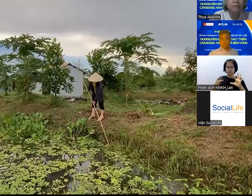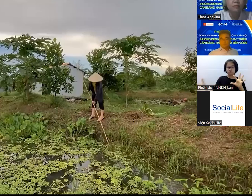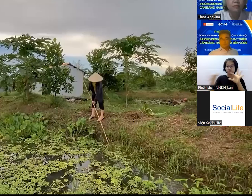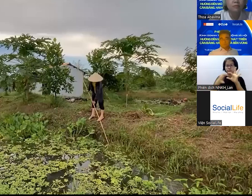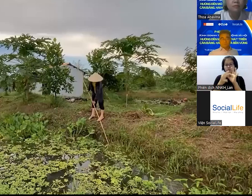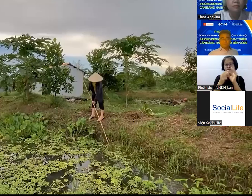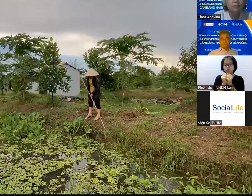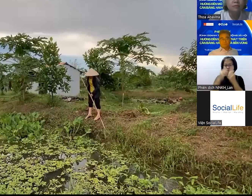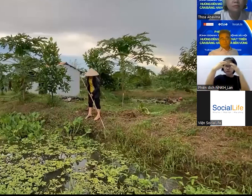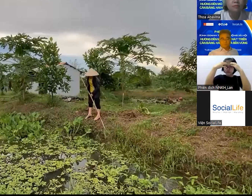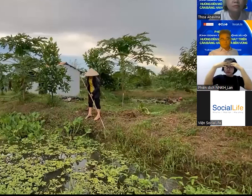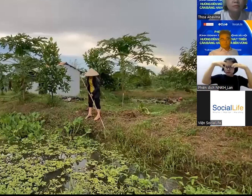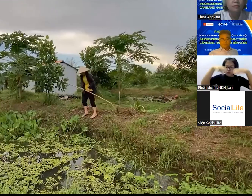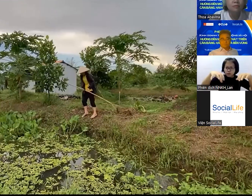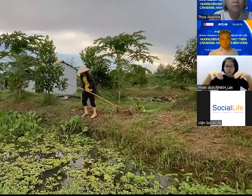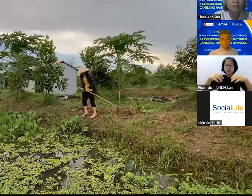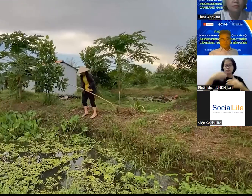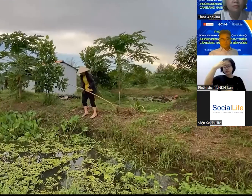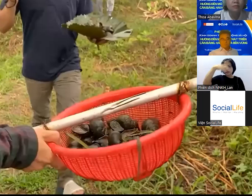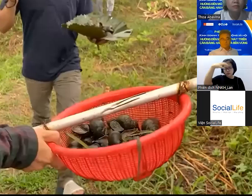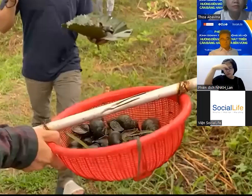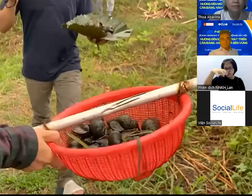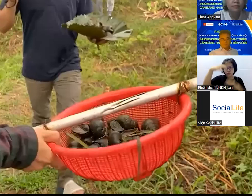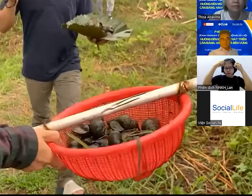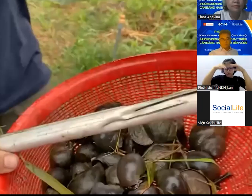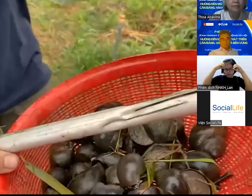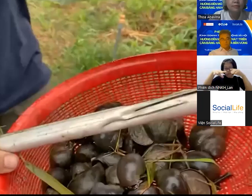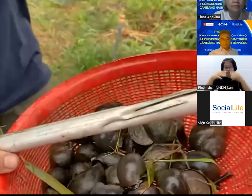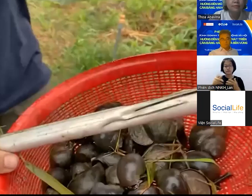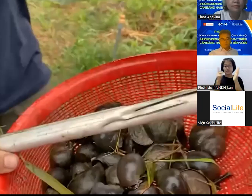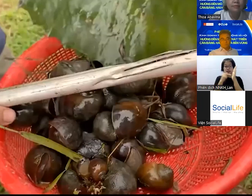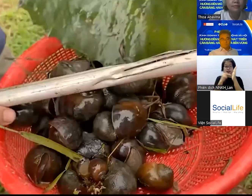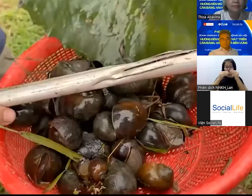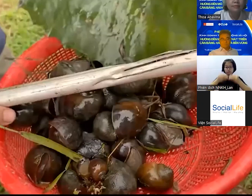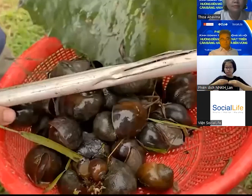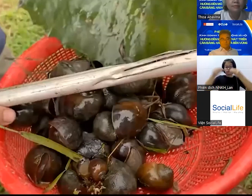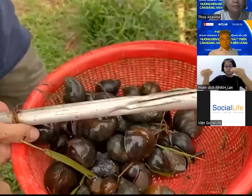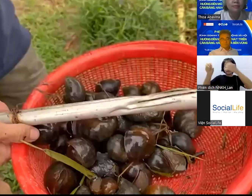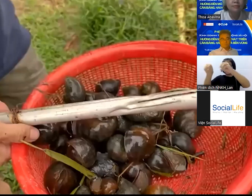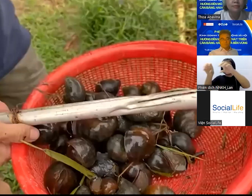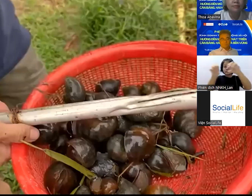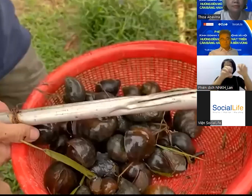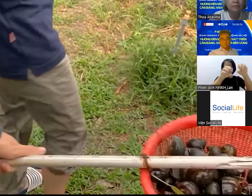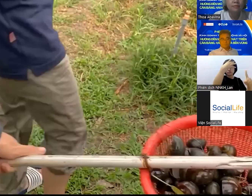Hãy subscribe kênh Để không bỏ lỡ những video hấp dẫn